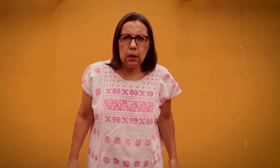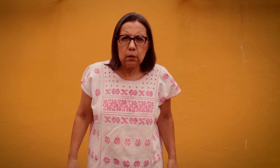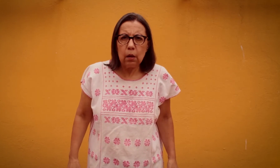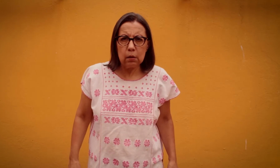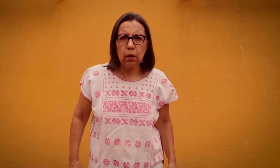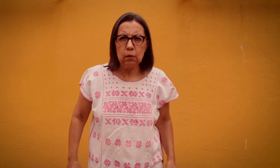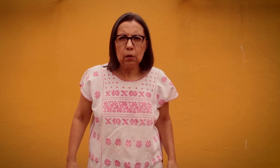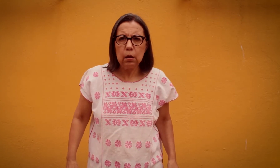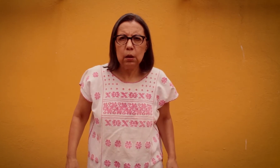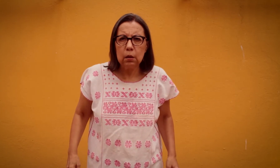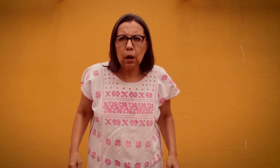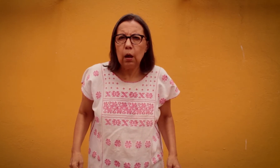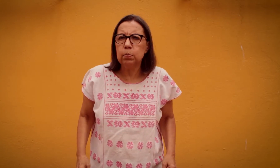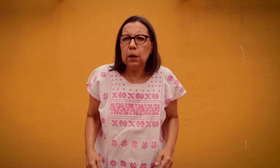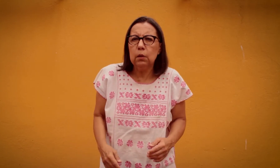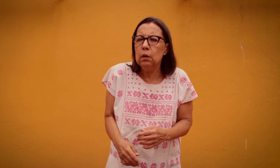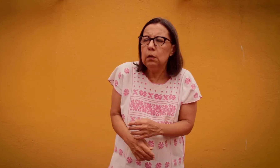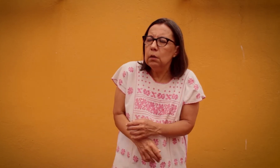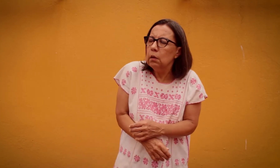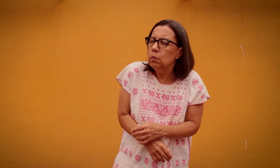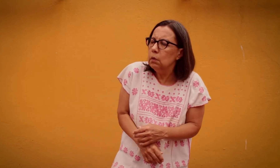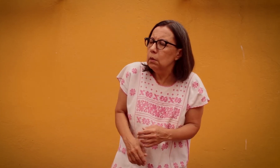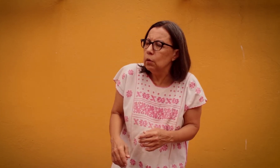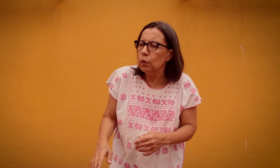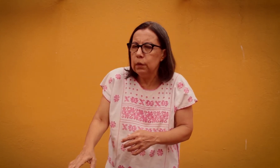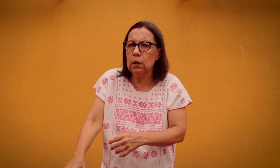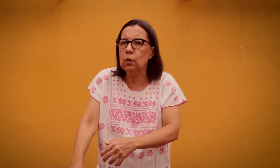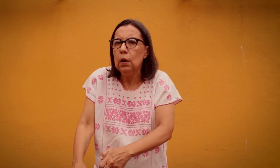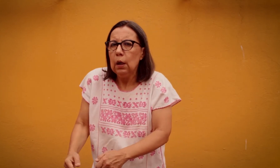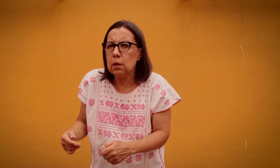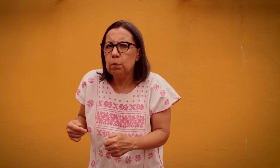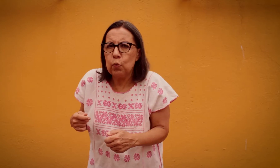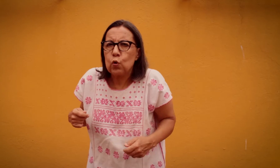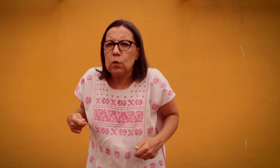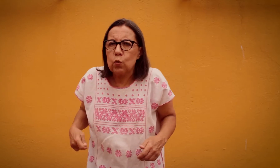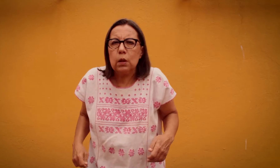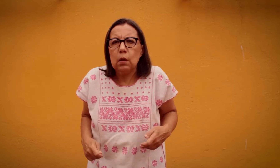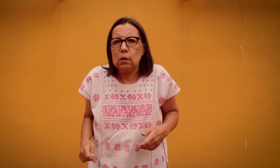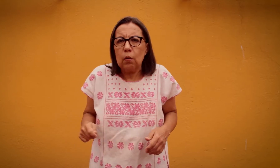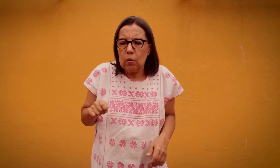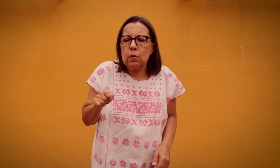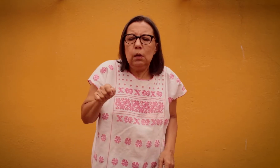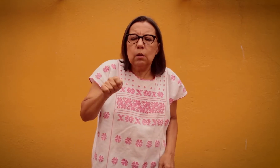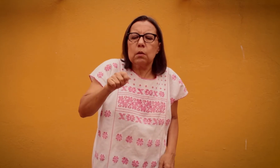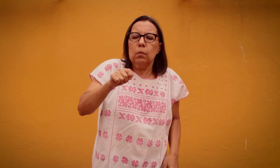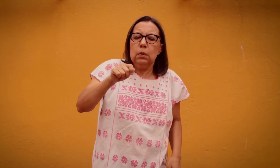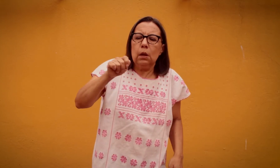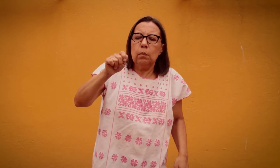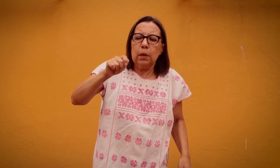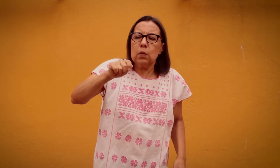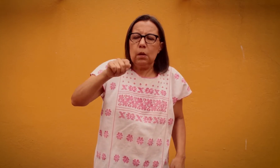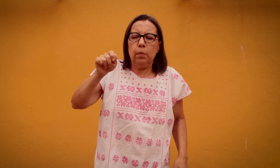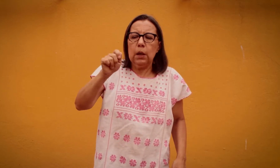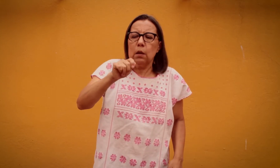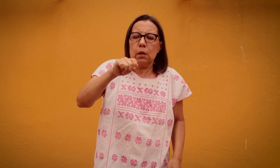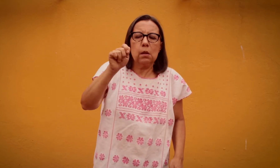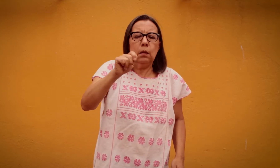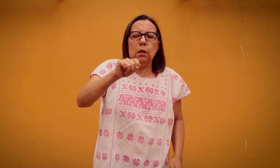tratando de dictar, pero le dio mucho frío. Se puso el suéter y todos los niños también, pero escribían así.